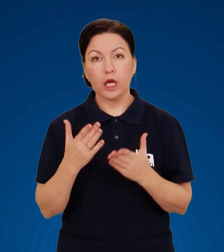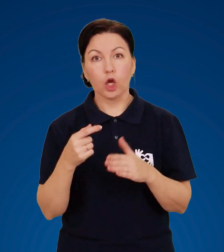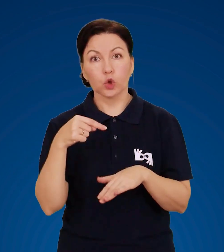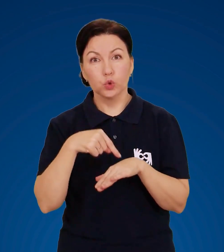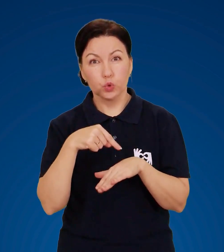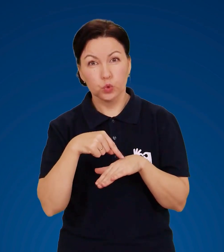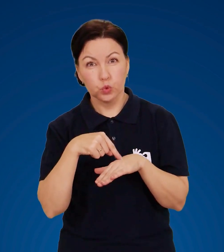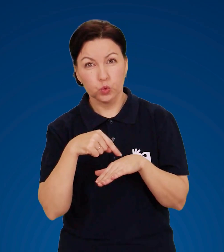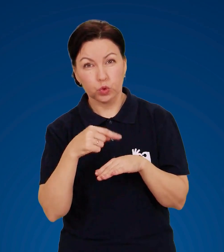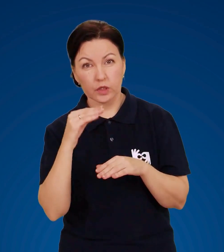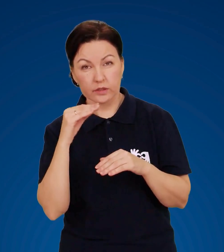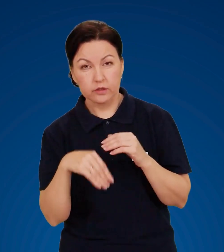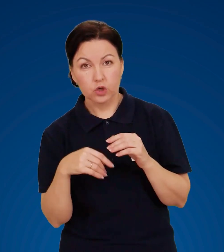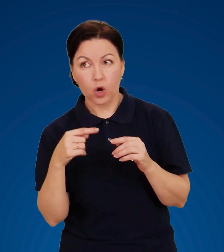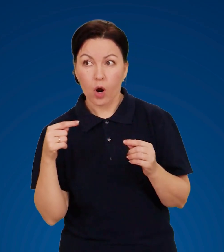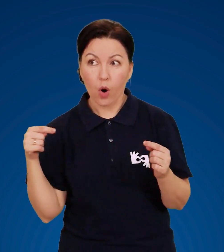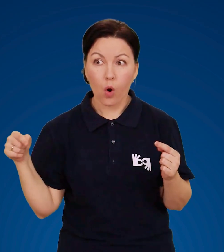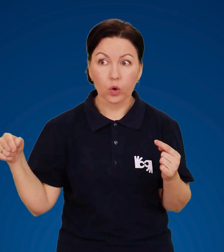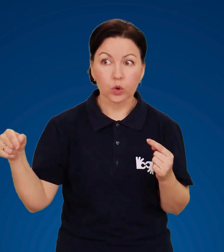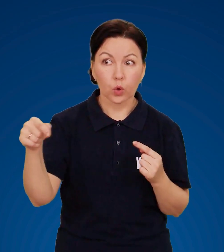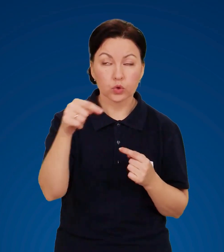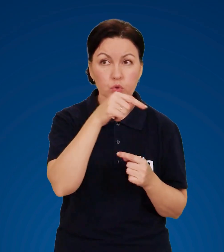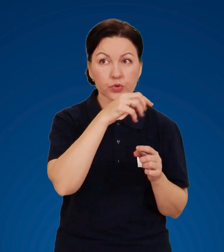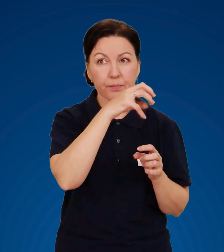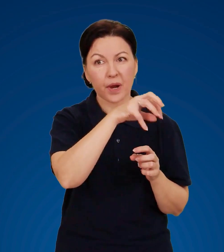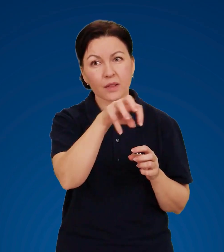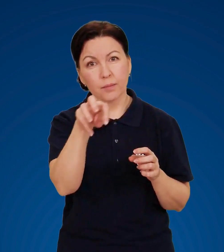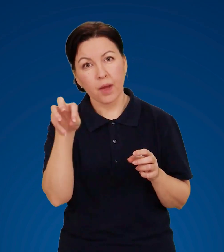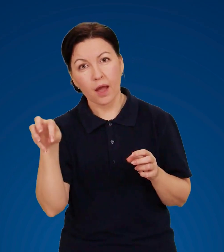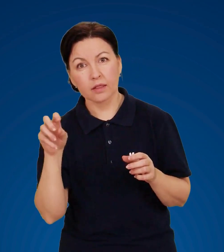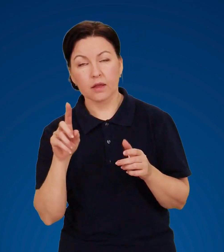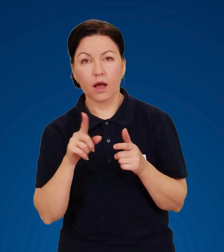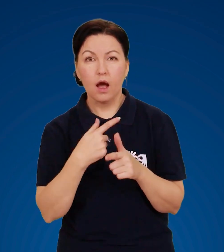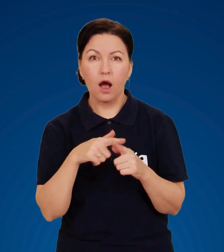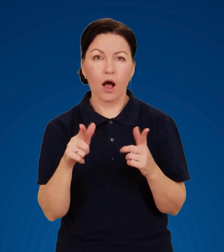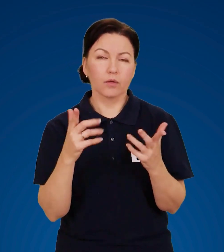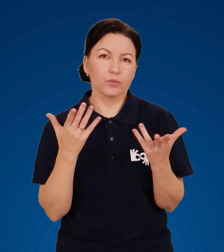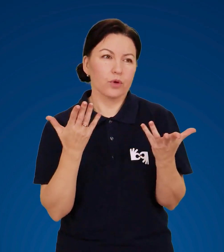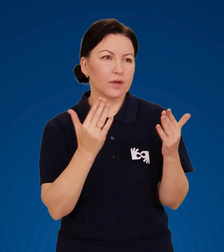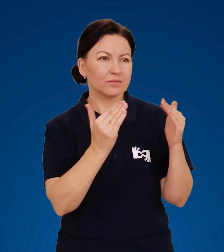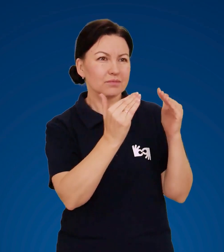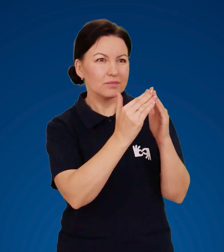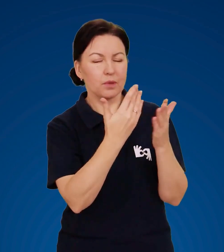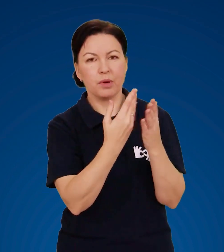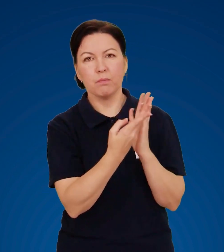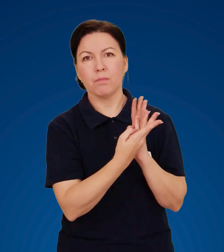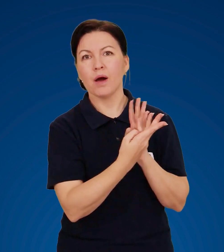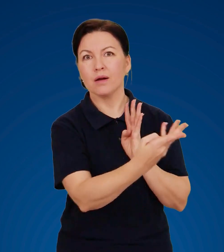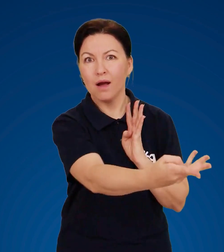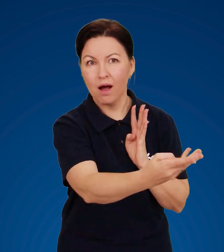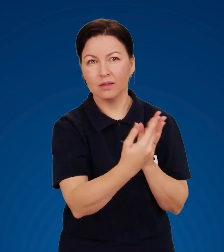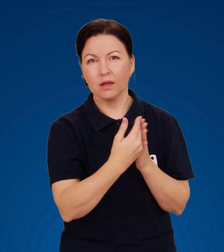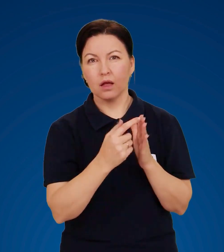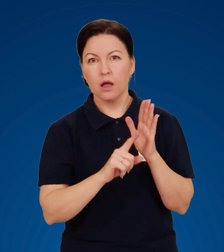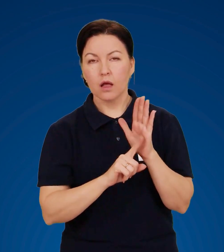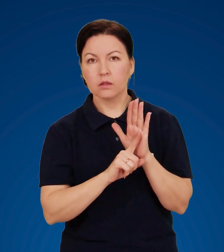Якщо відчули у схованці, що оточуючи вас предмети або частина споруд, скажімо паркан,